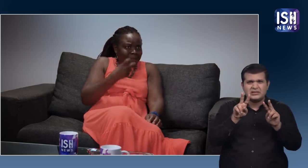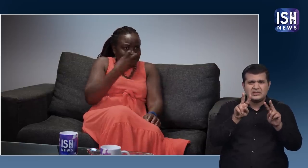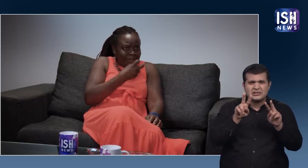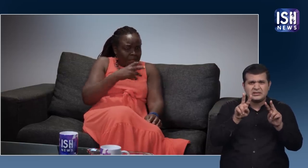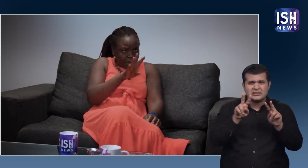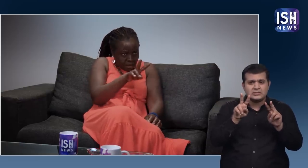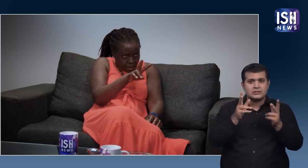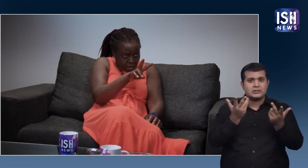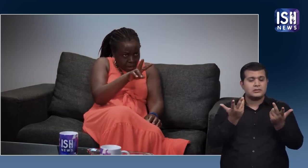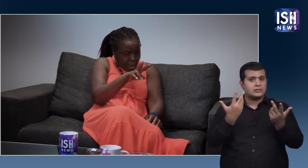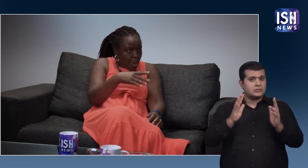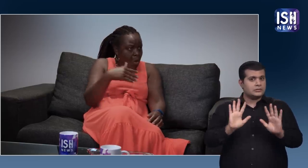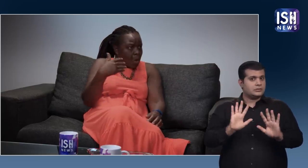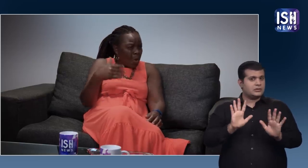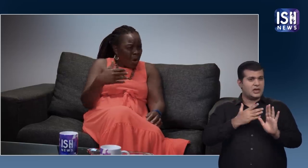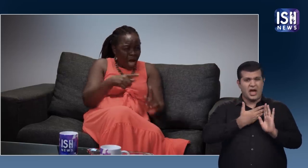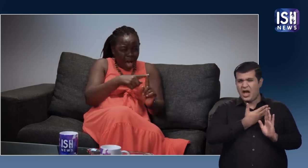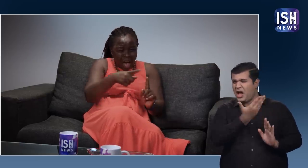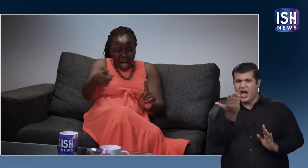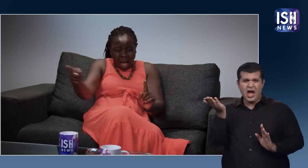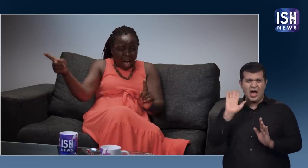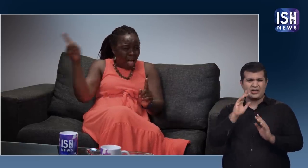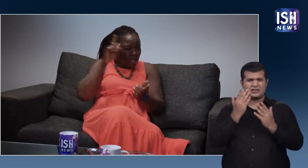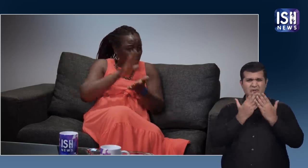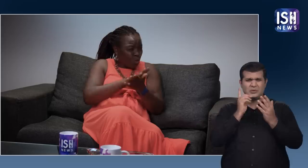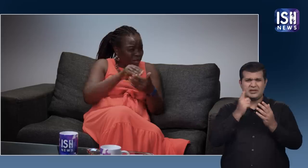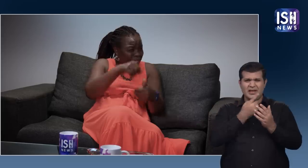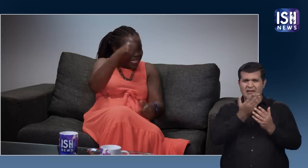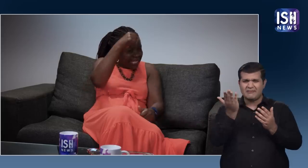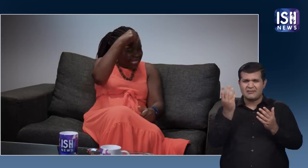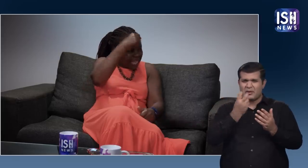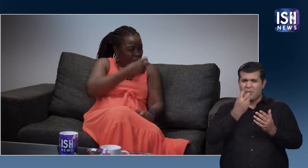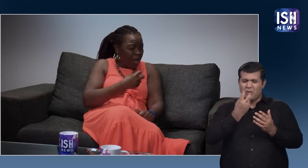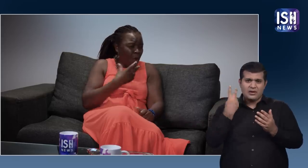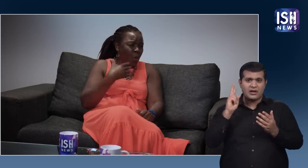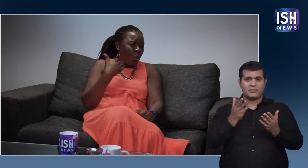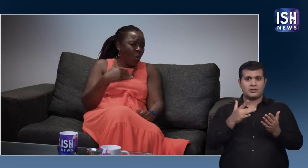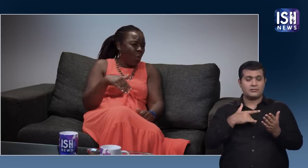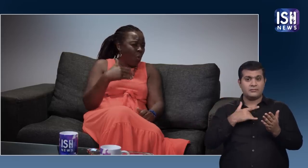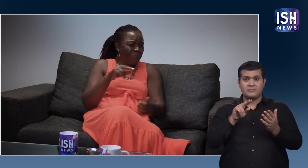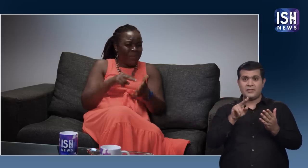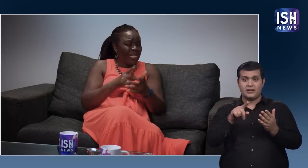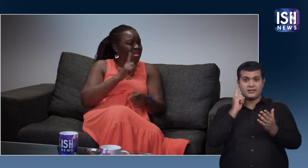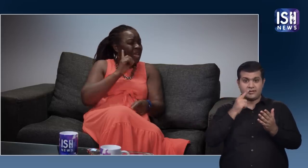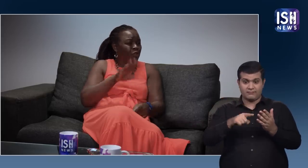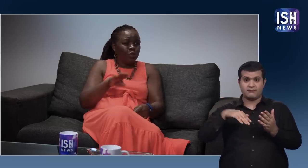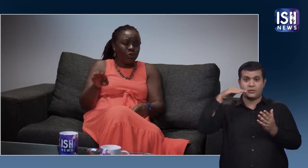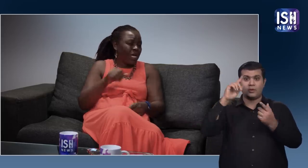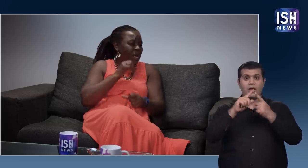भी बात समझ में नहीं आएगी मैं हैरान हूँ कि भारत के सभी स्कूल ऐसा करते हैं इसका मतलब है कि डेफ